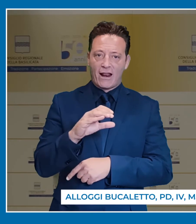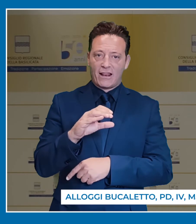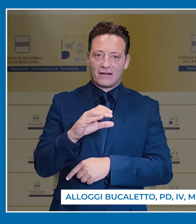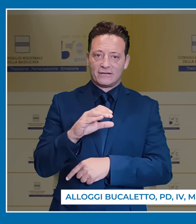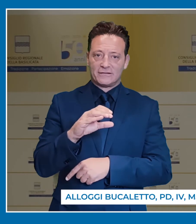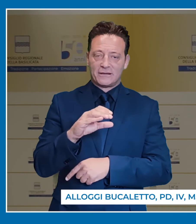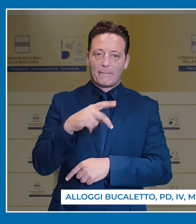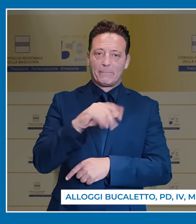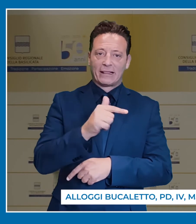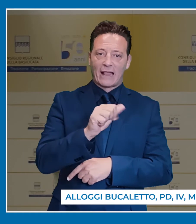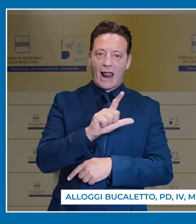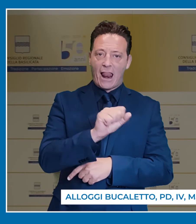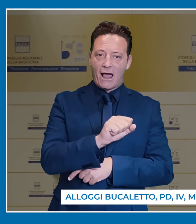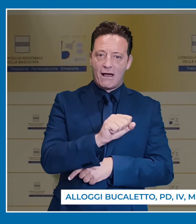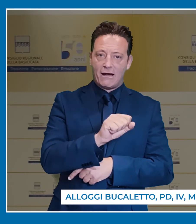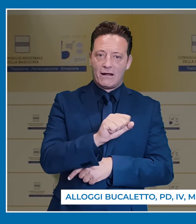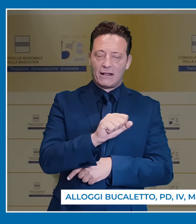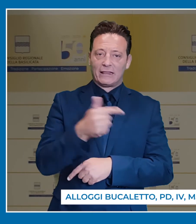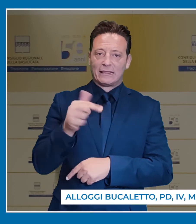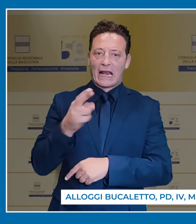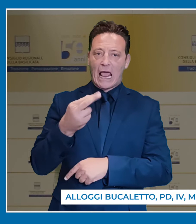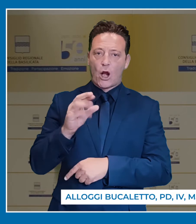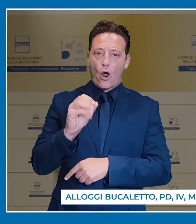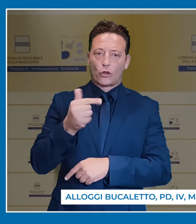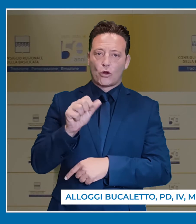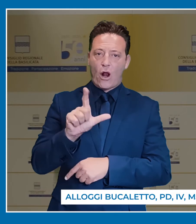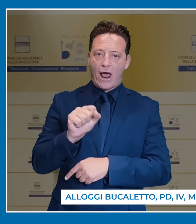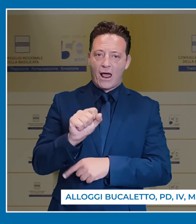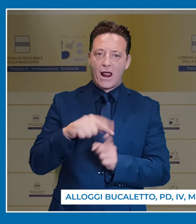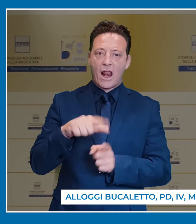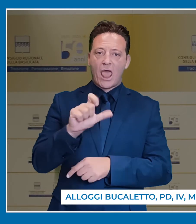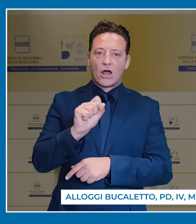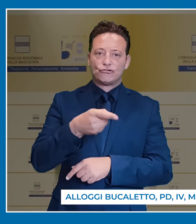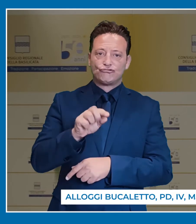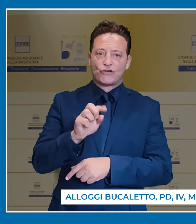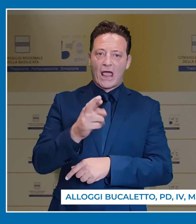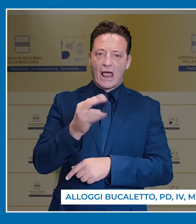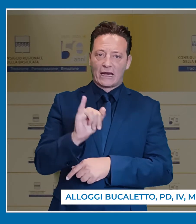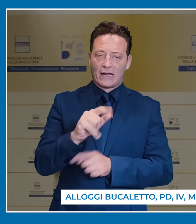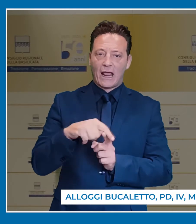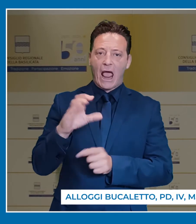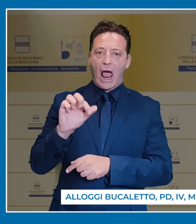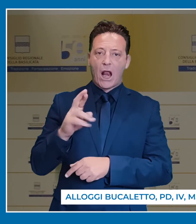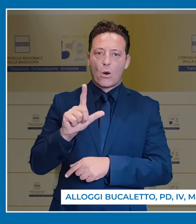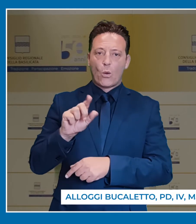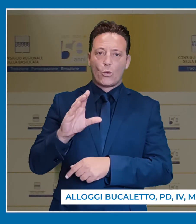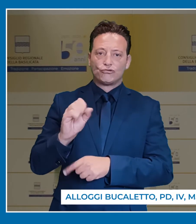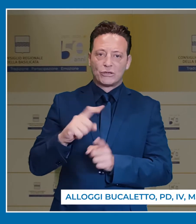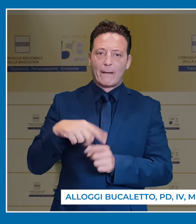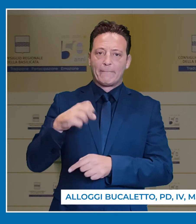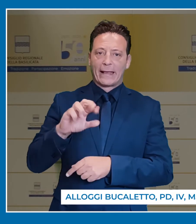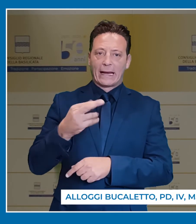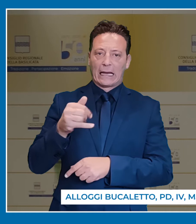Cifarelli, Pittella, Trerotola, Leggeri, Carlucci